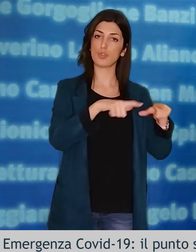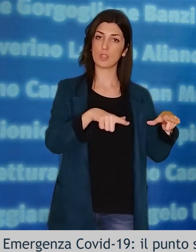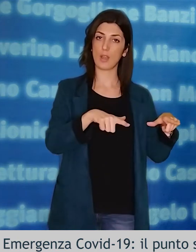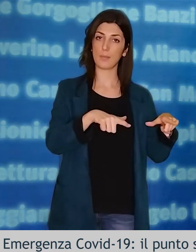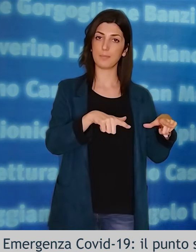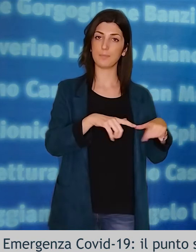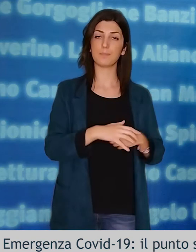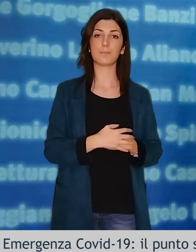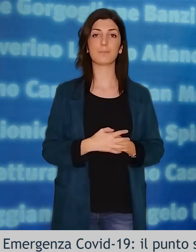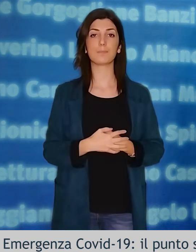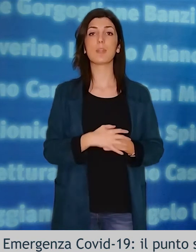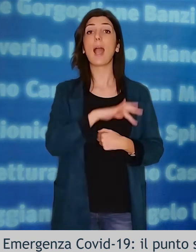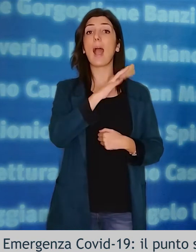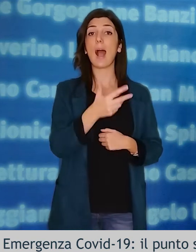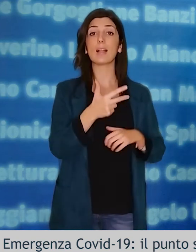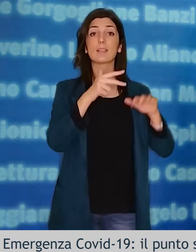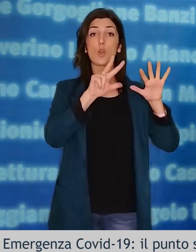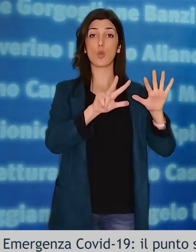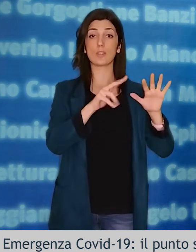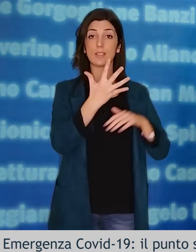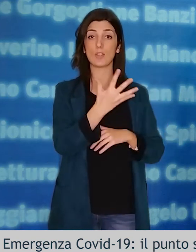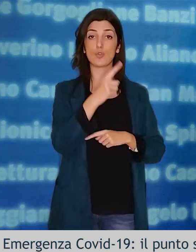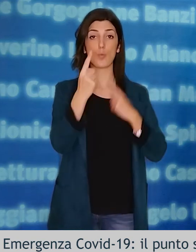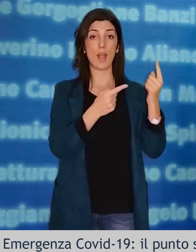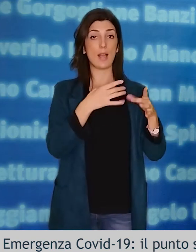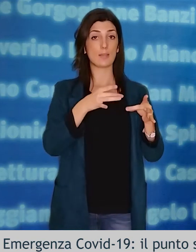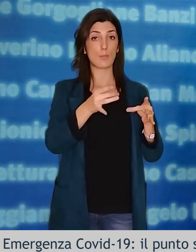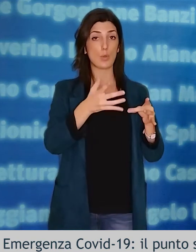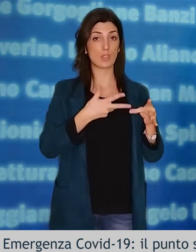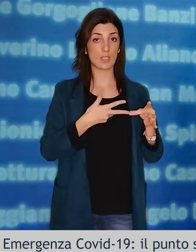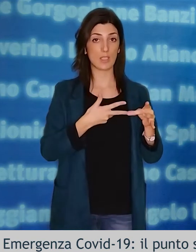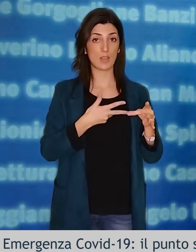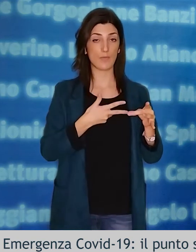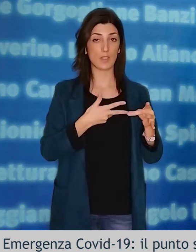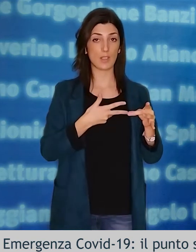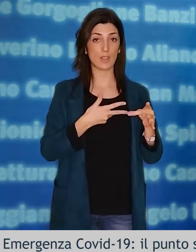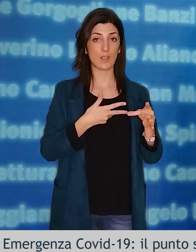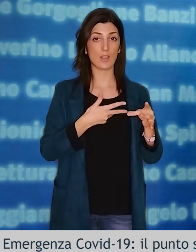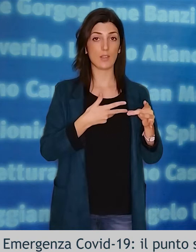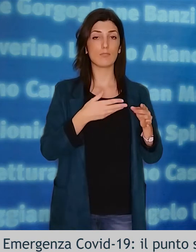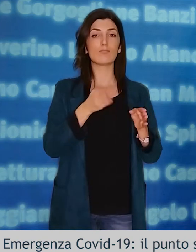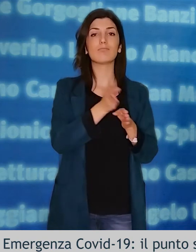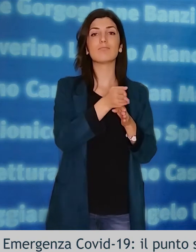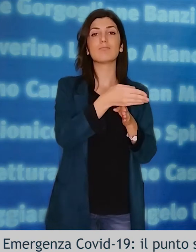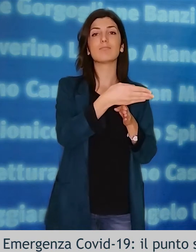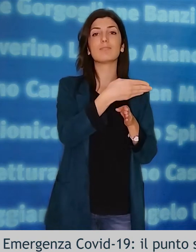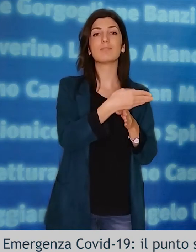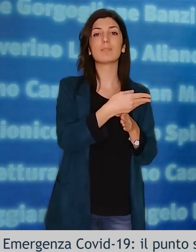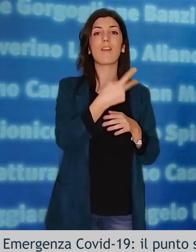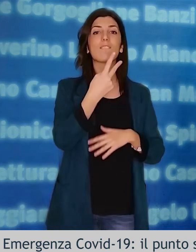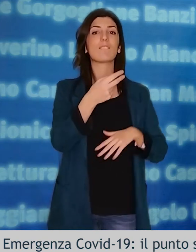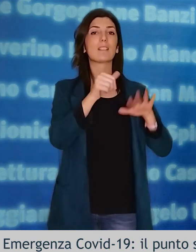capoluogo. I rimanenti 85 sono distribuiti in 26